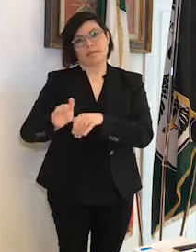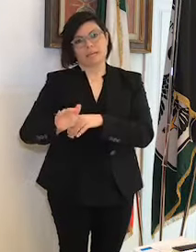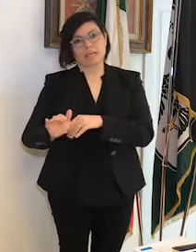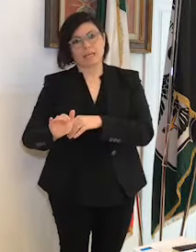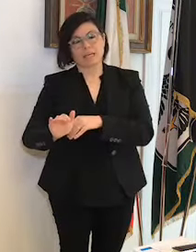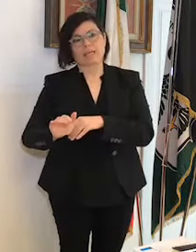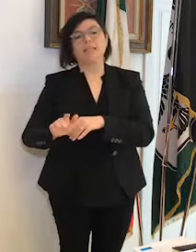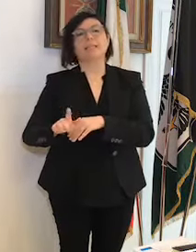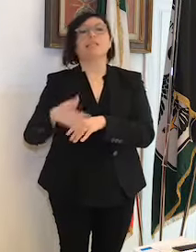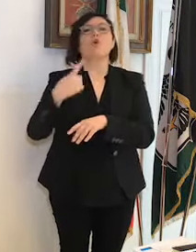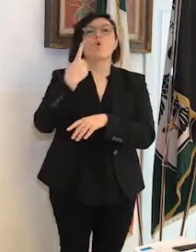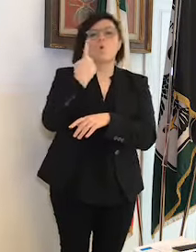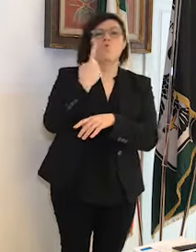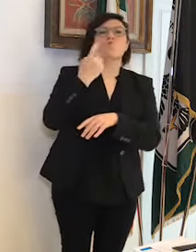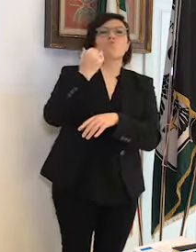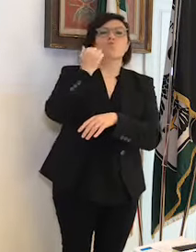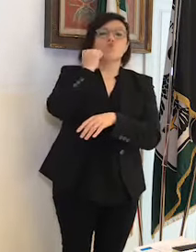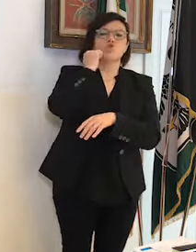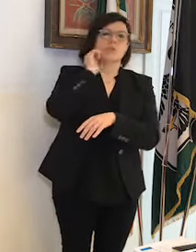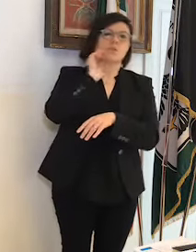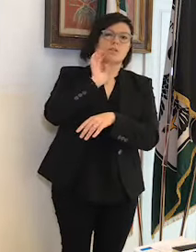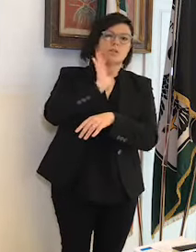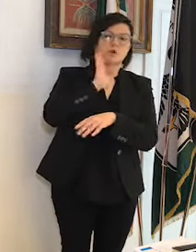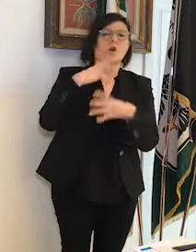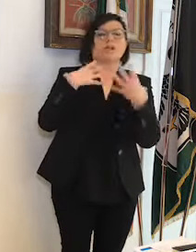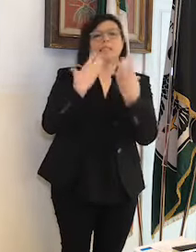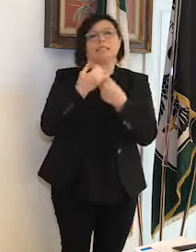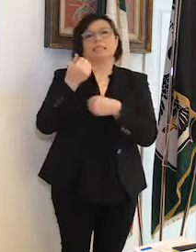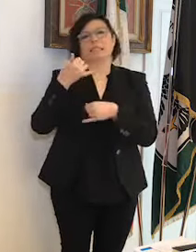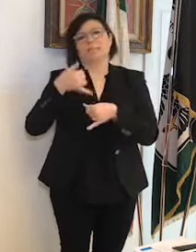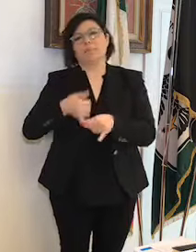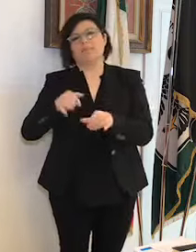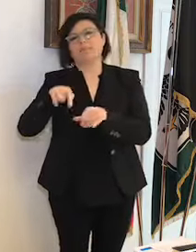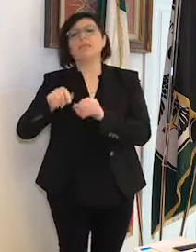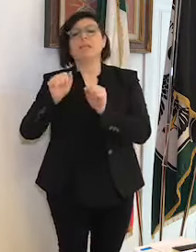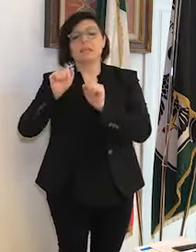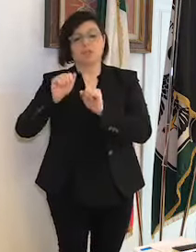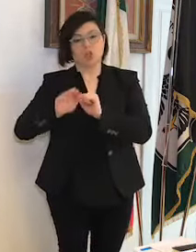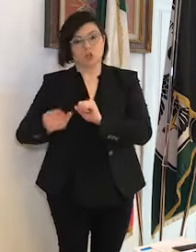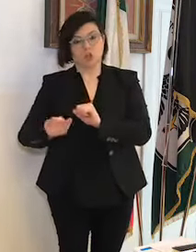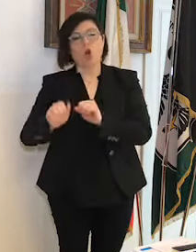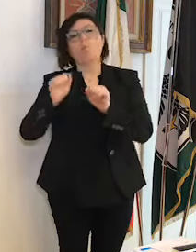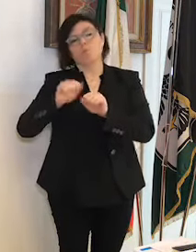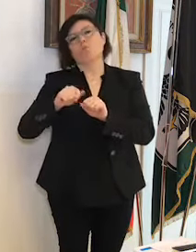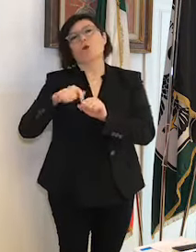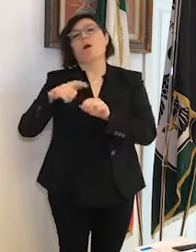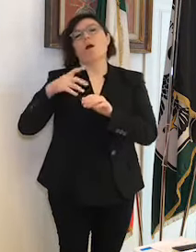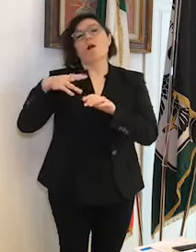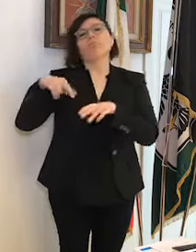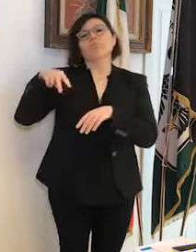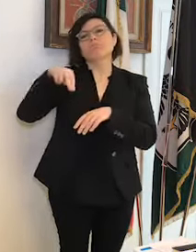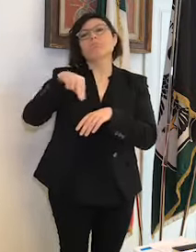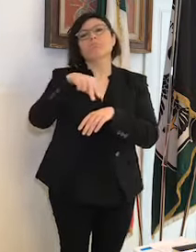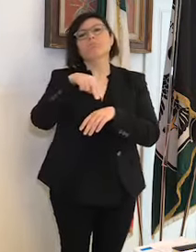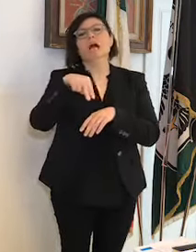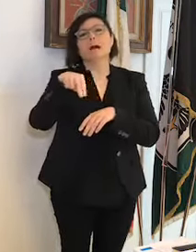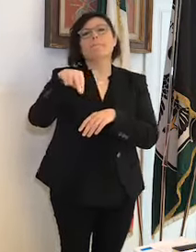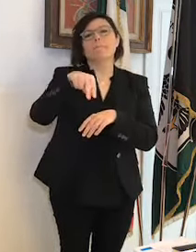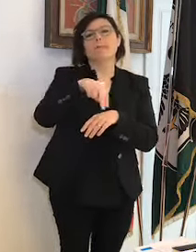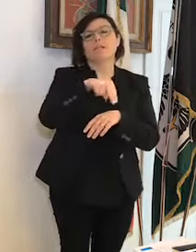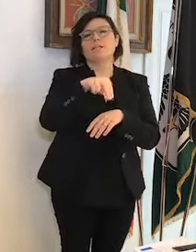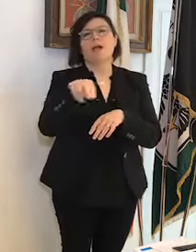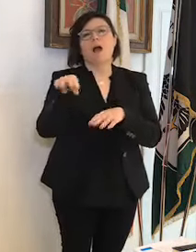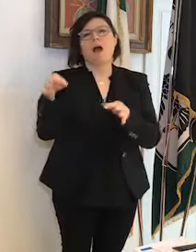figli minori di camminare nei pressi della propria eh abitazione eh è comunque